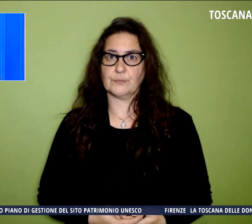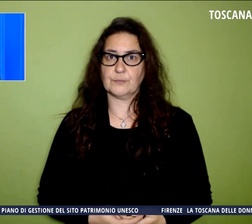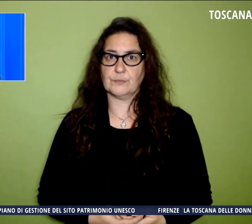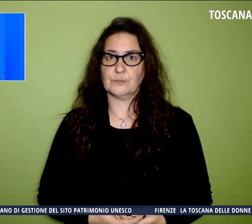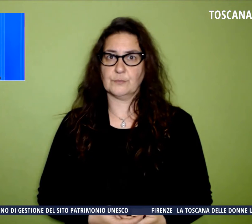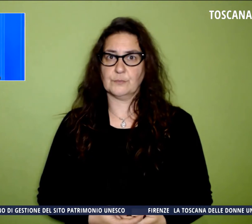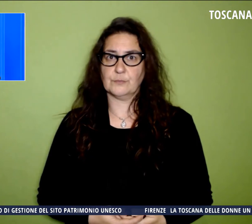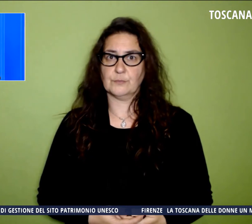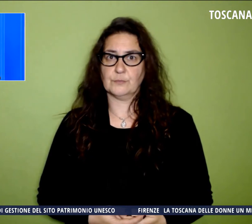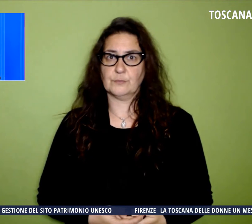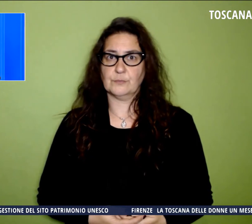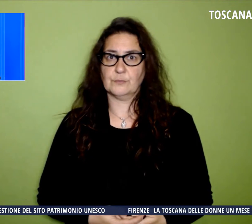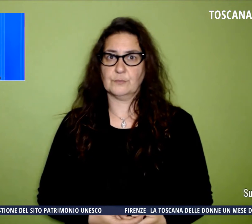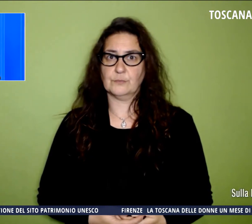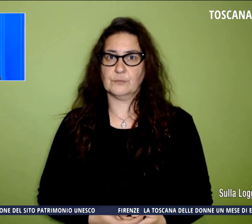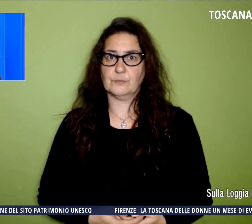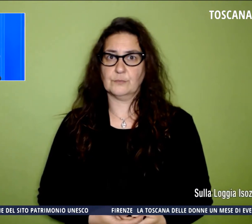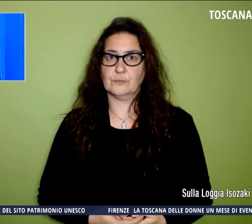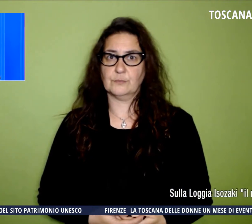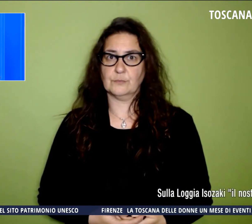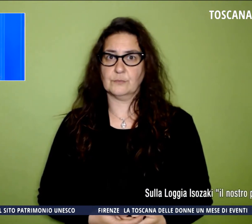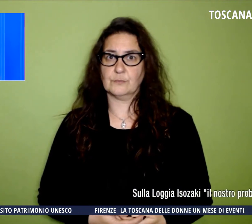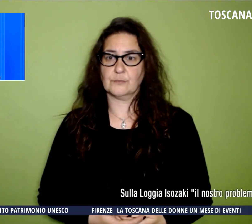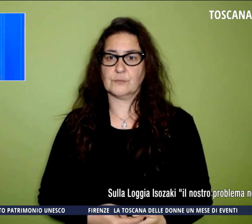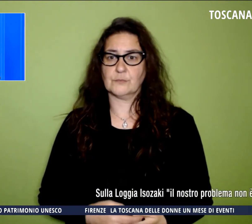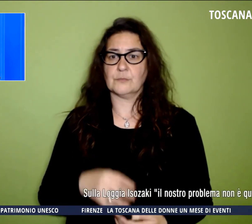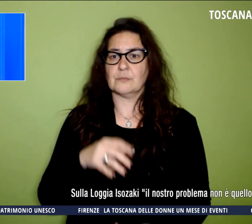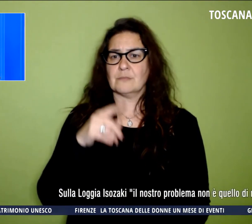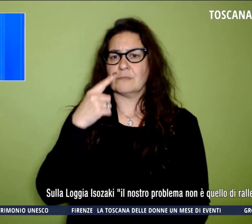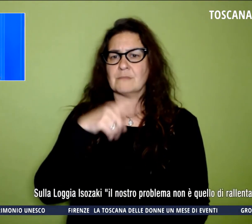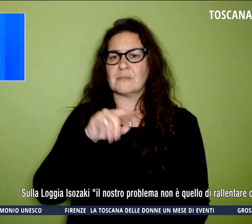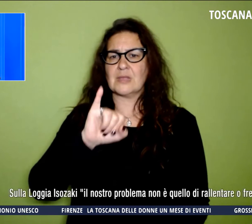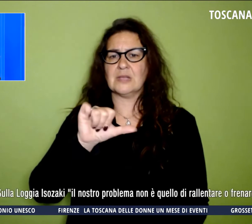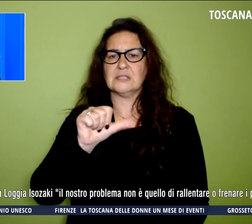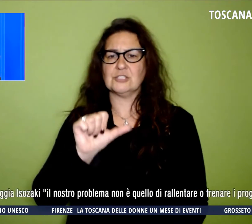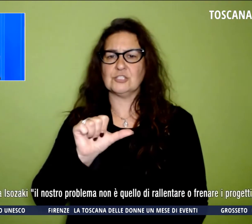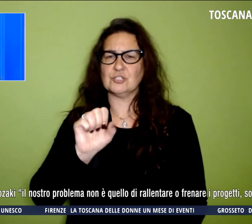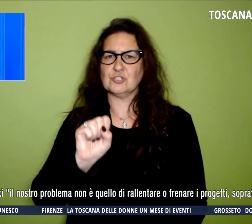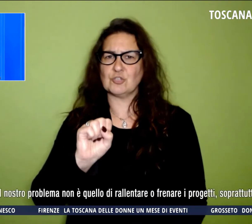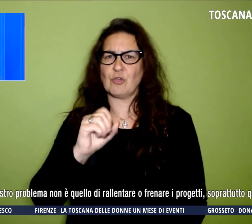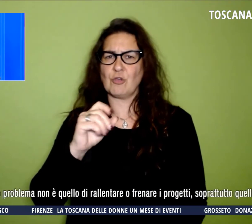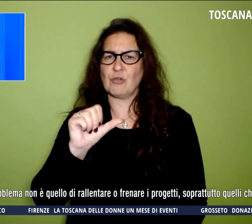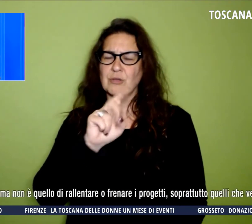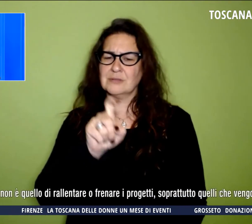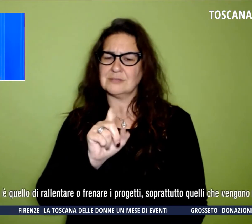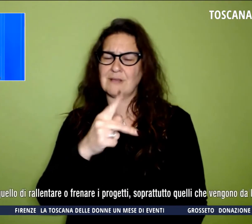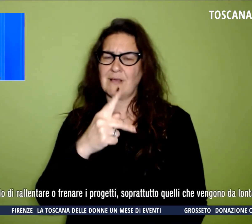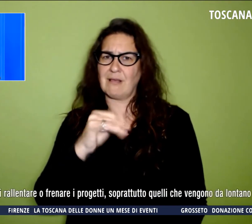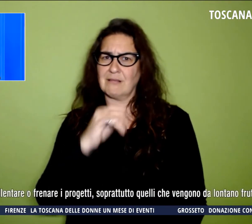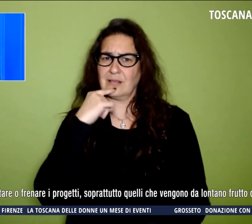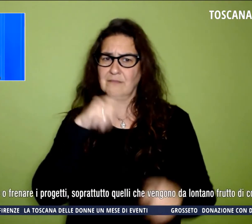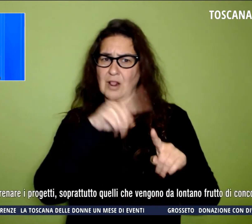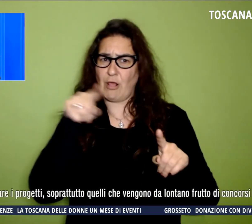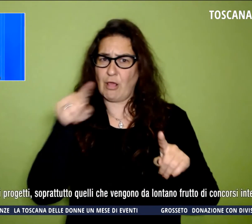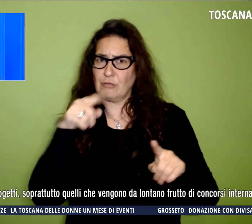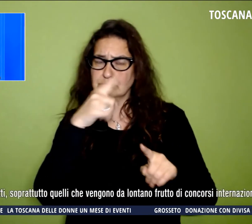Sulla loggia Isozaki il nostro problema non è rallentare o frenare i progetti, soprattutto quelli che vengono